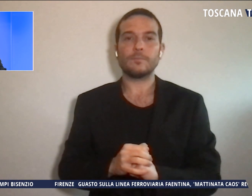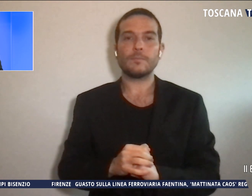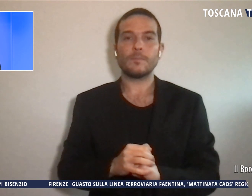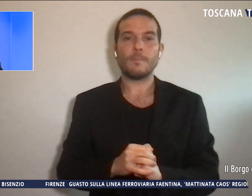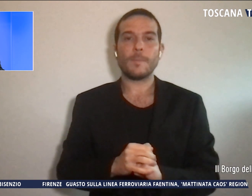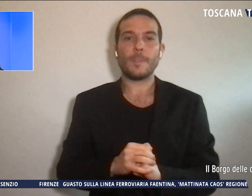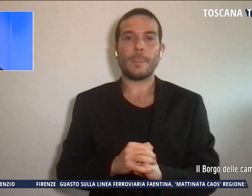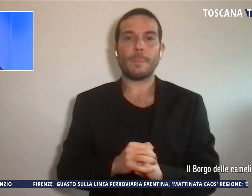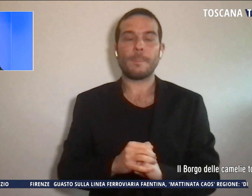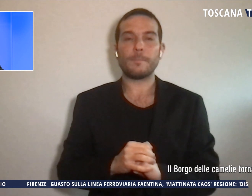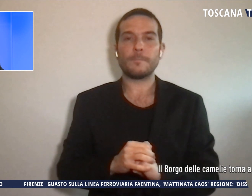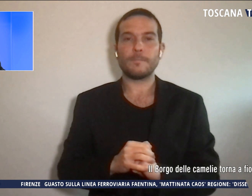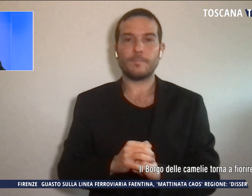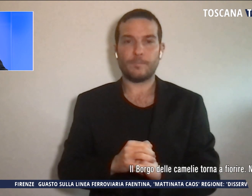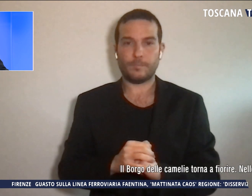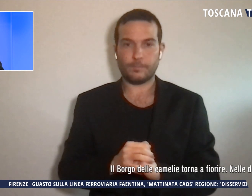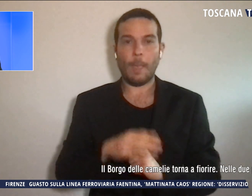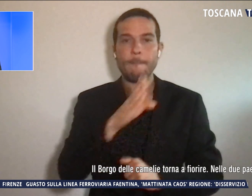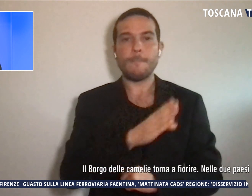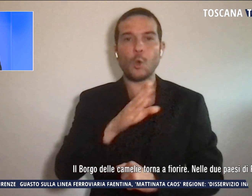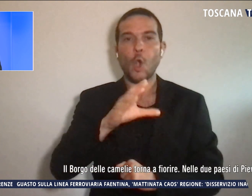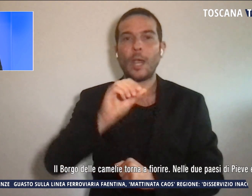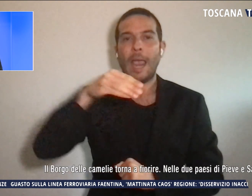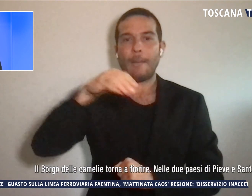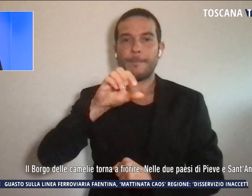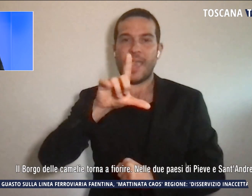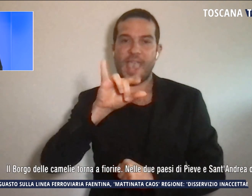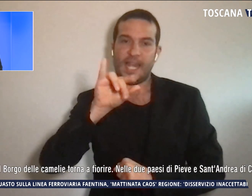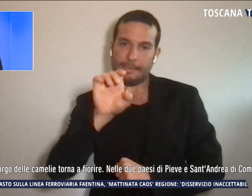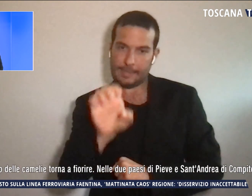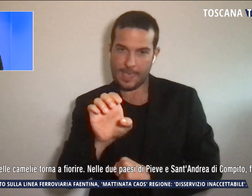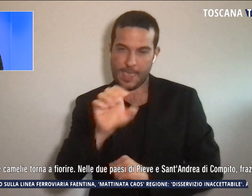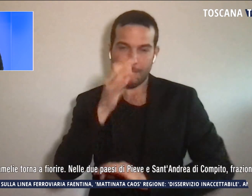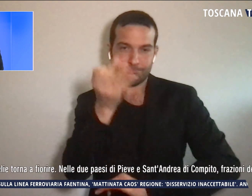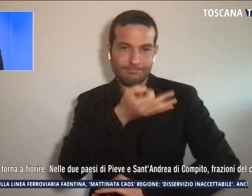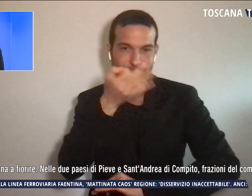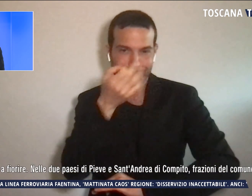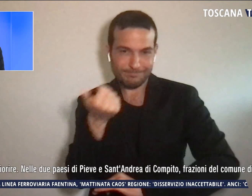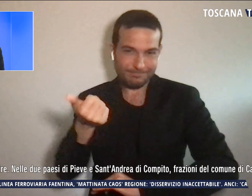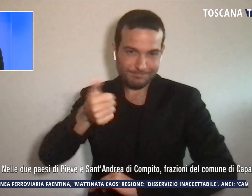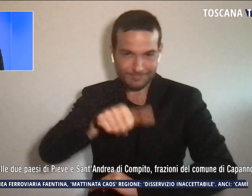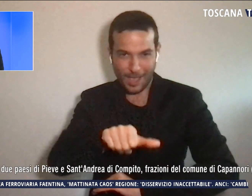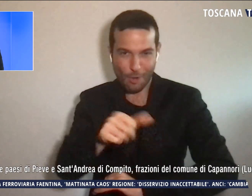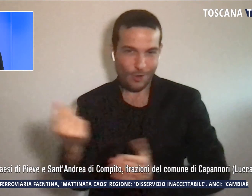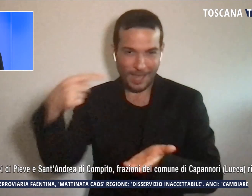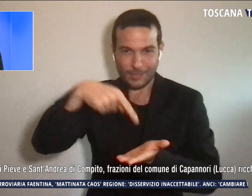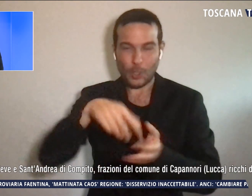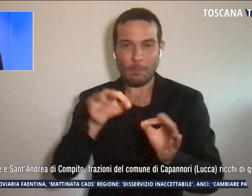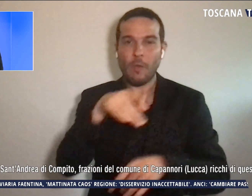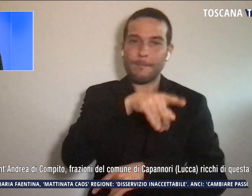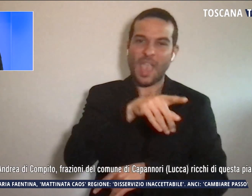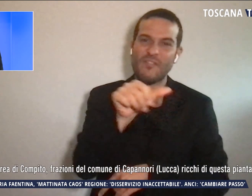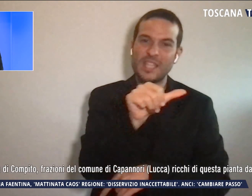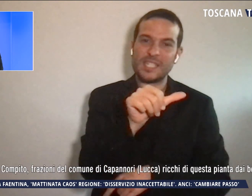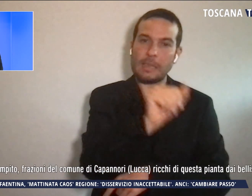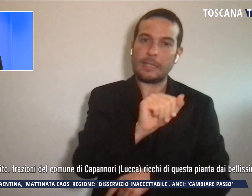Il Borgo delle Camelie torna a fiorire nei due paesi di Piede, Sant'Andrea di Compito, siamo